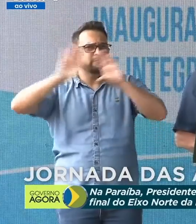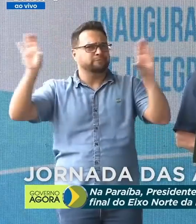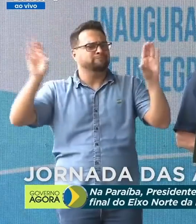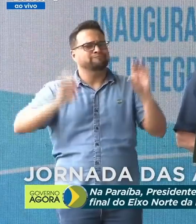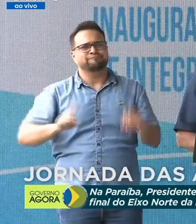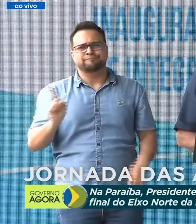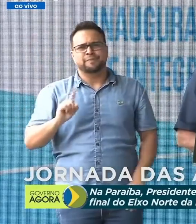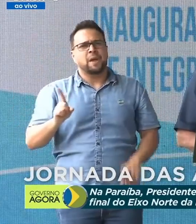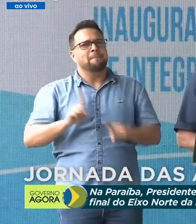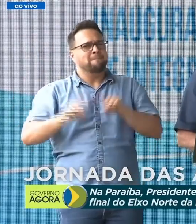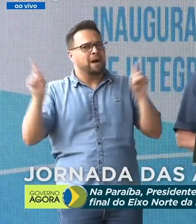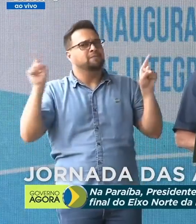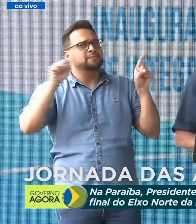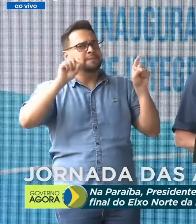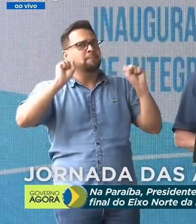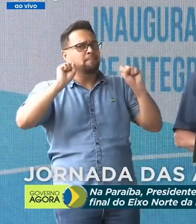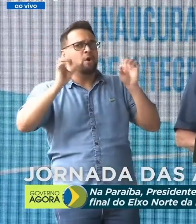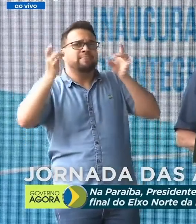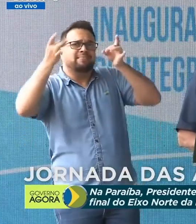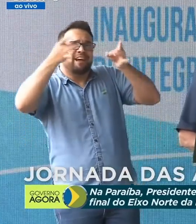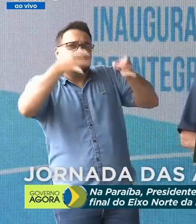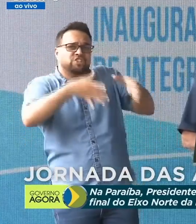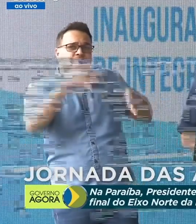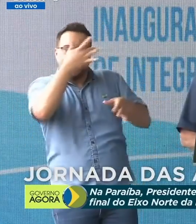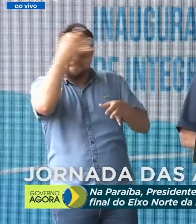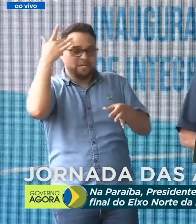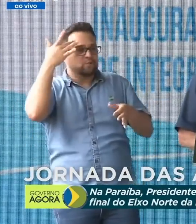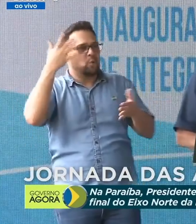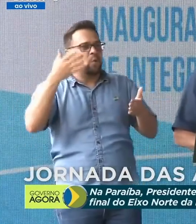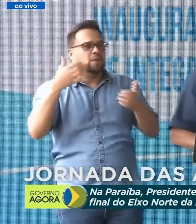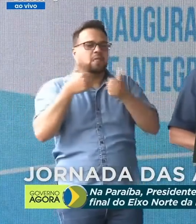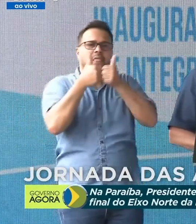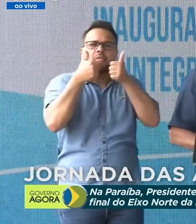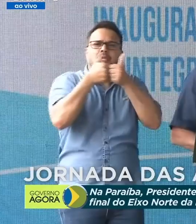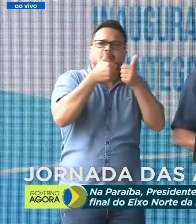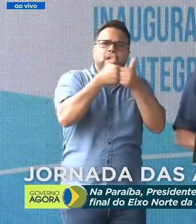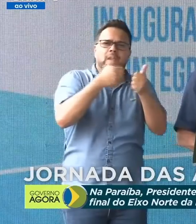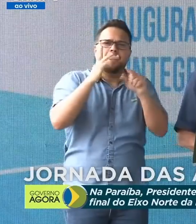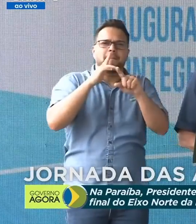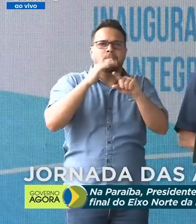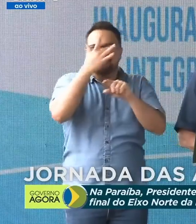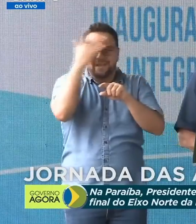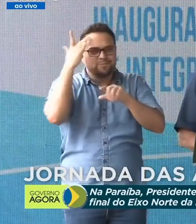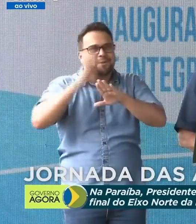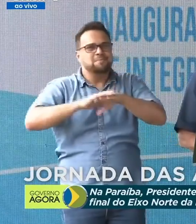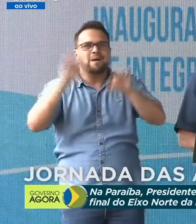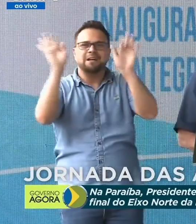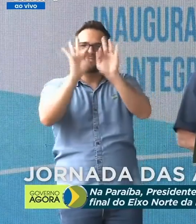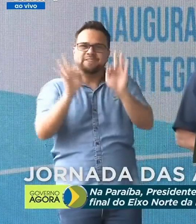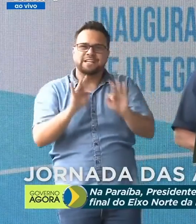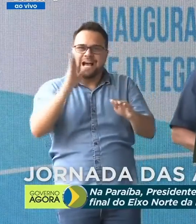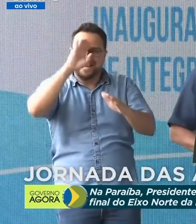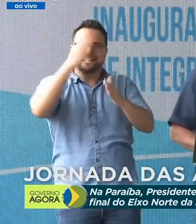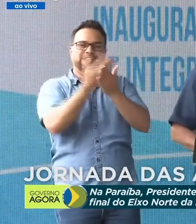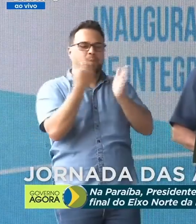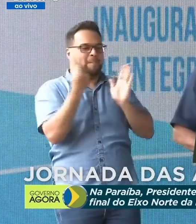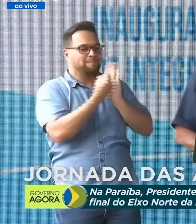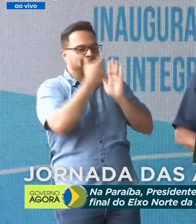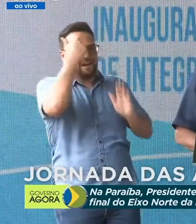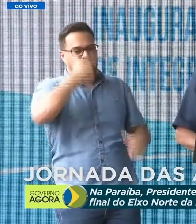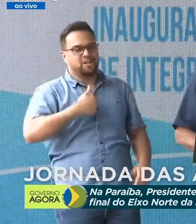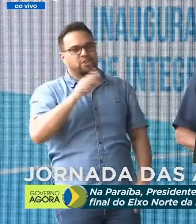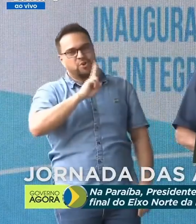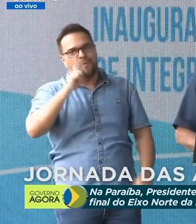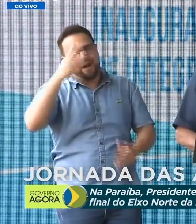muita coisa. Pode deixar seguidores. Pode deixar pessoas mais felizes, acreditando na sua